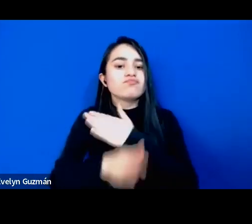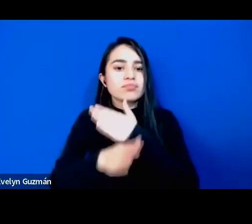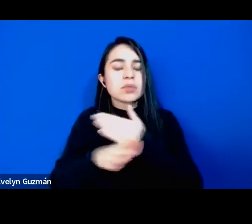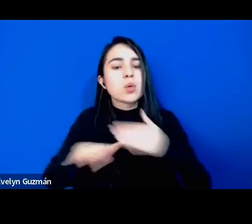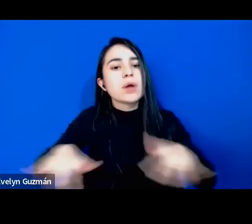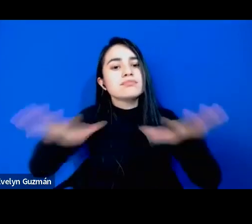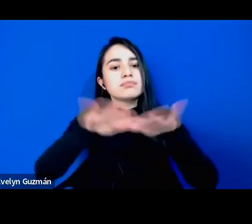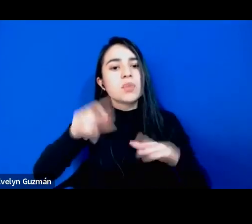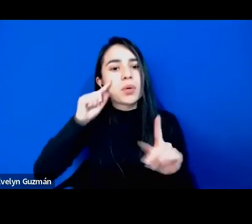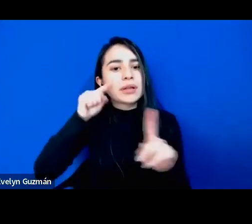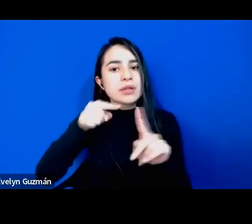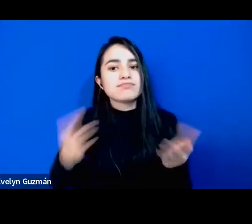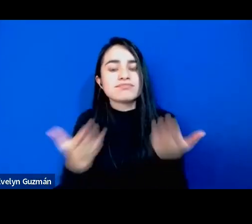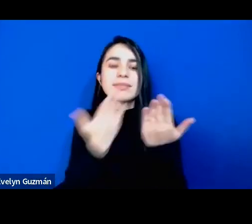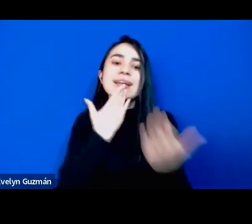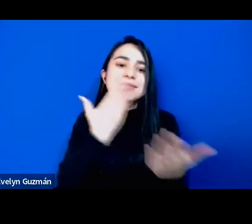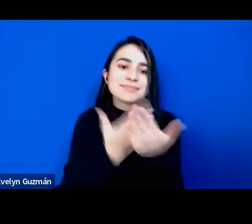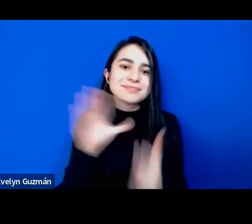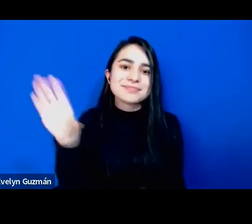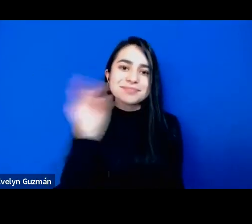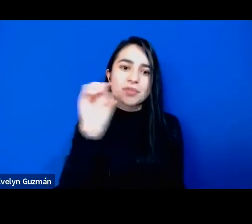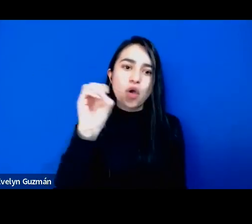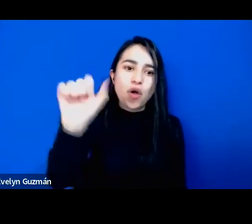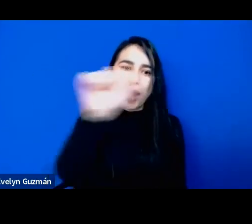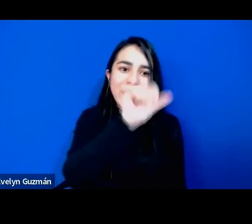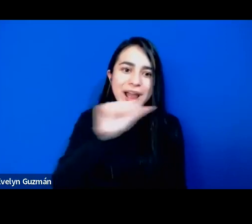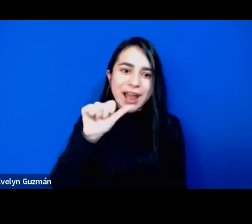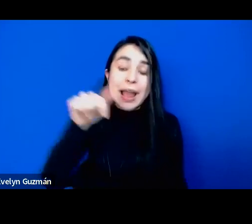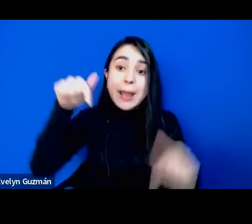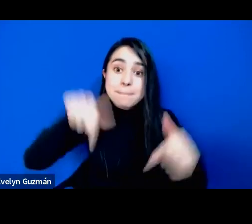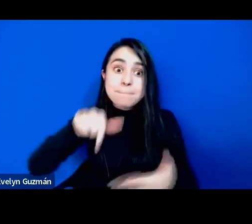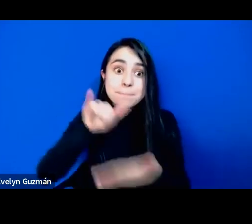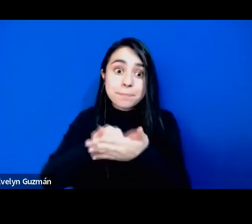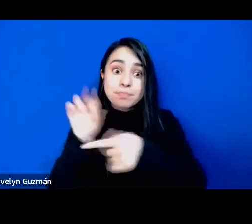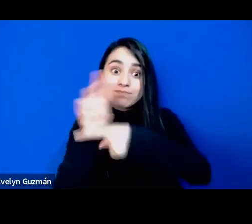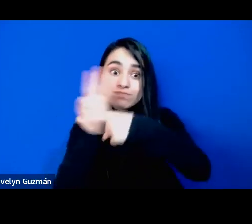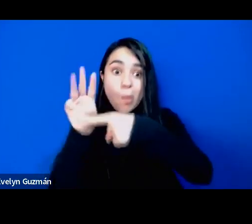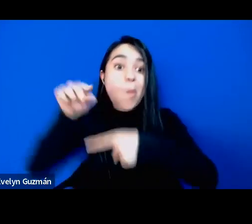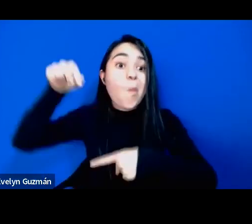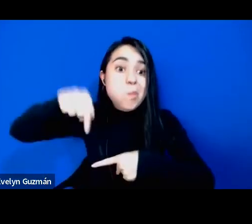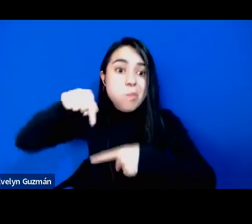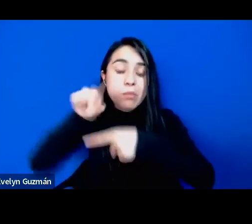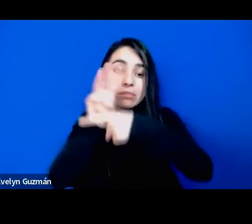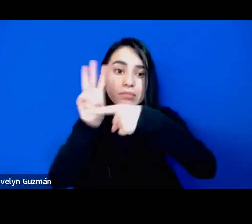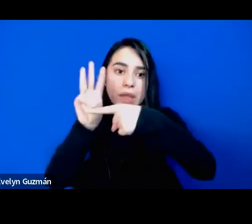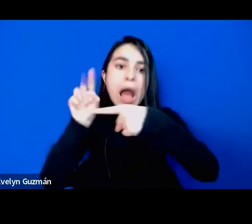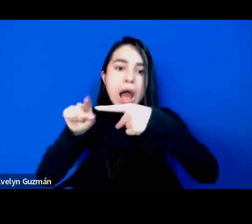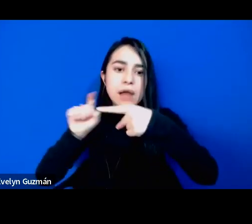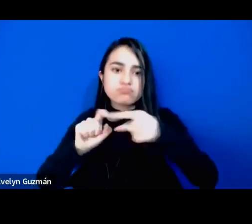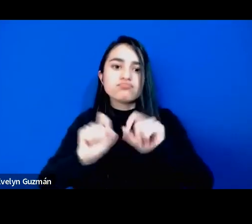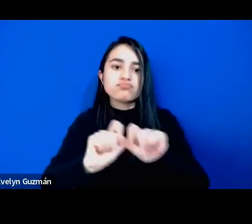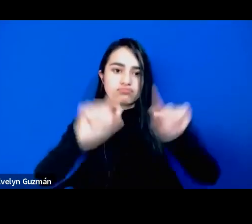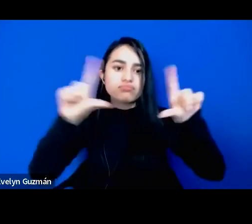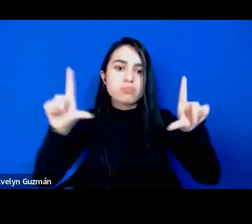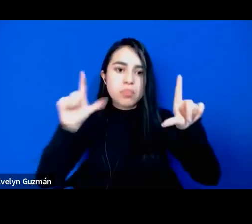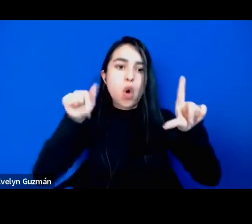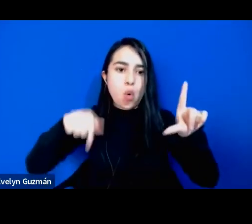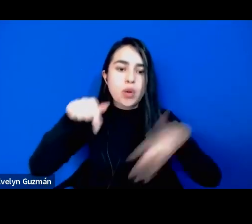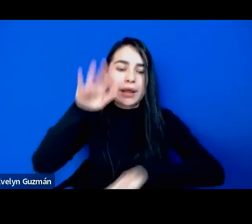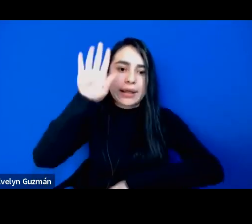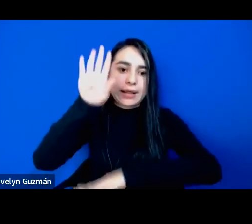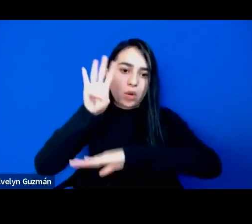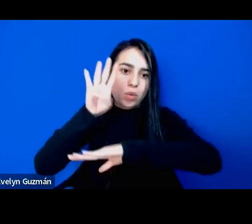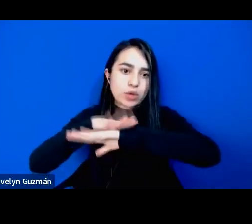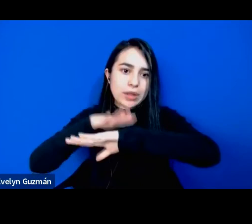eso. Muchas gracias a todas y todos. En este mismo link tendremos la conversación en la tarde.